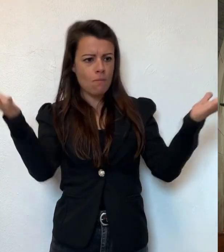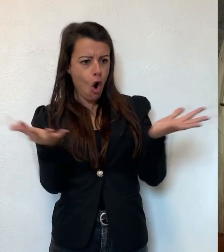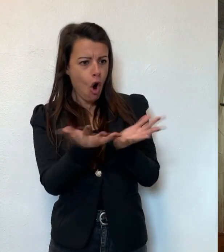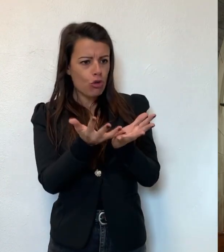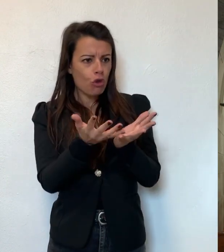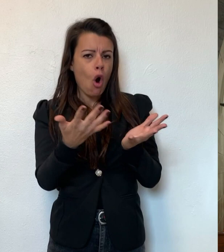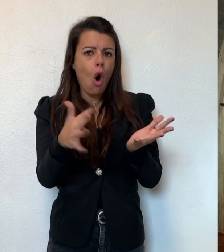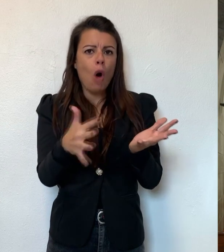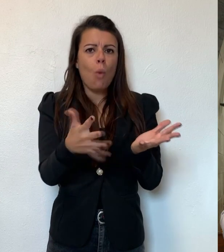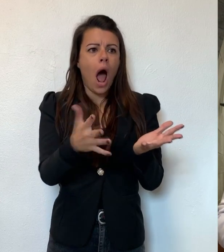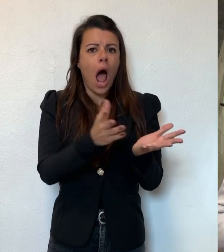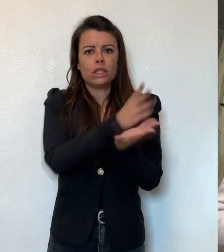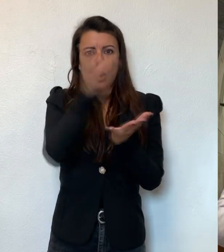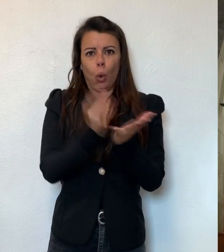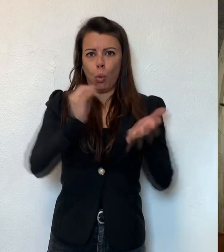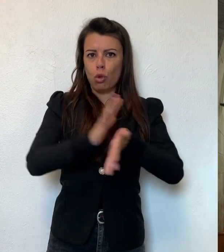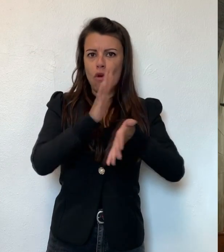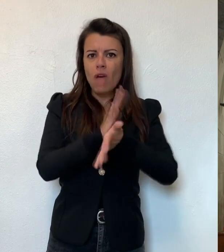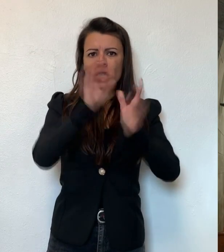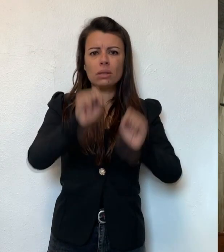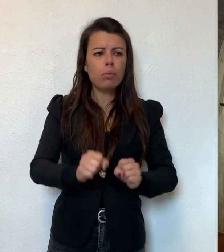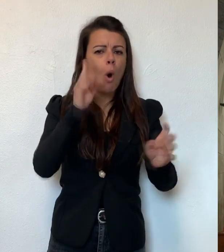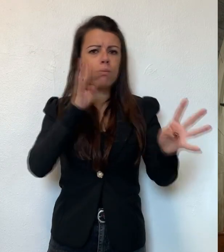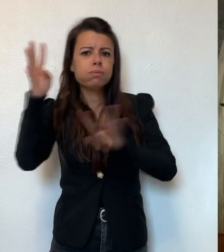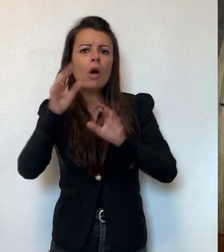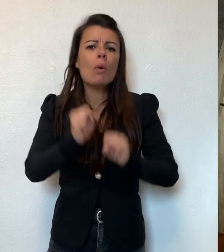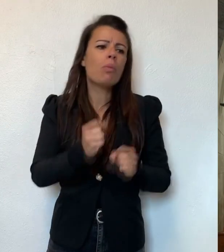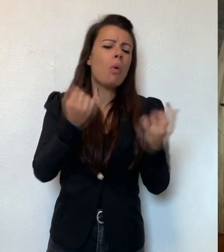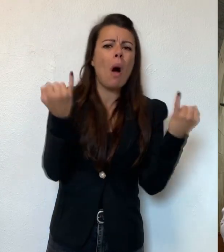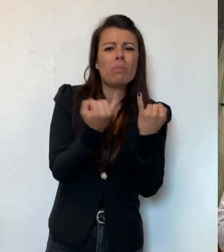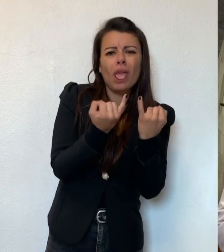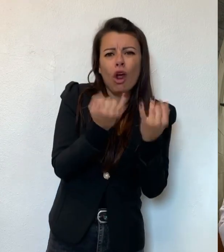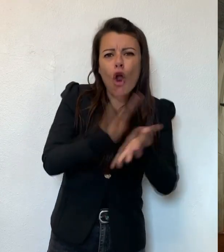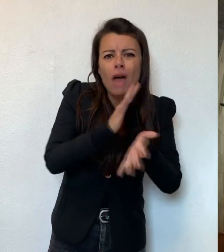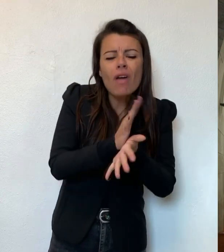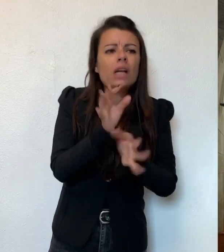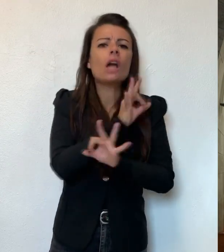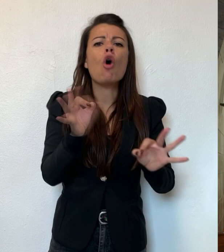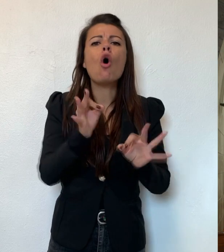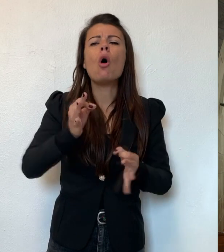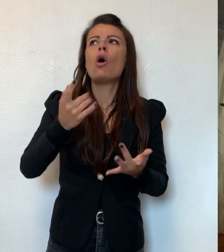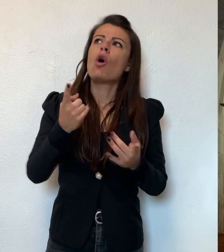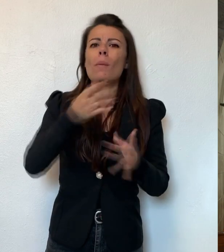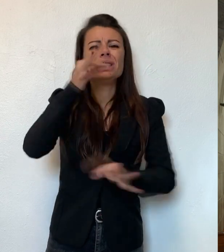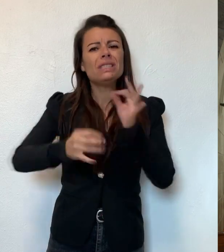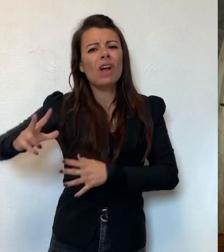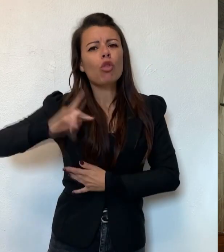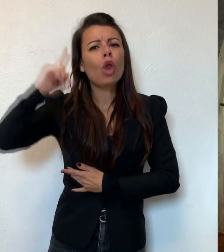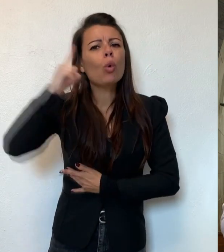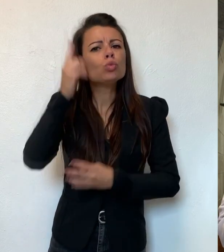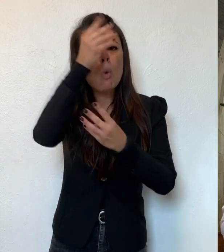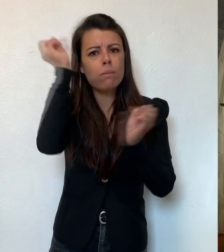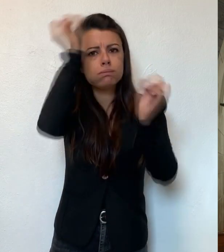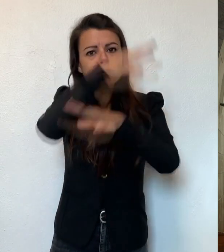quasi una festa universale, anche se fraintesa, anche se ridotta, dimentica della sua profondità. E sta a noi